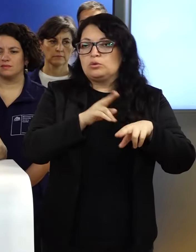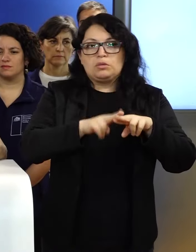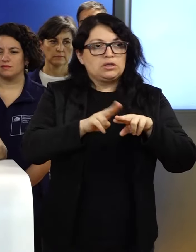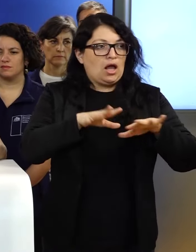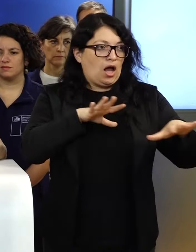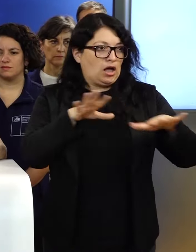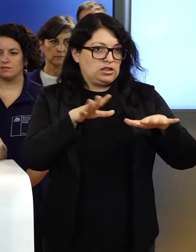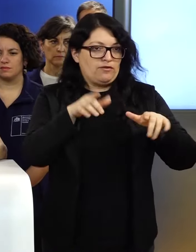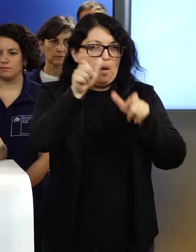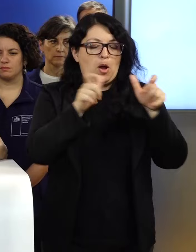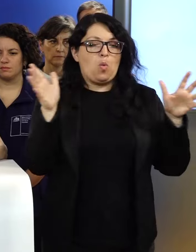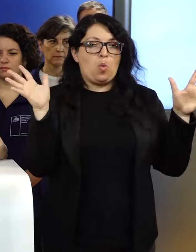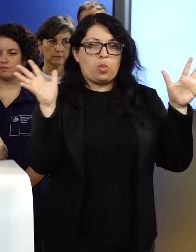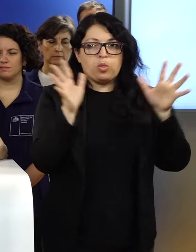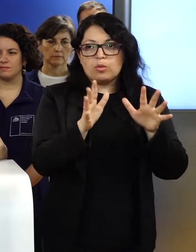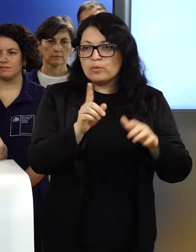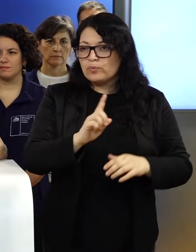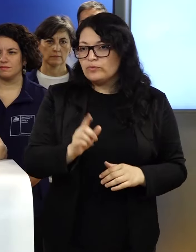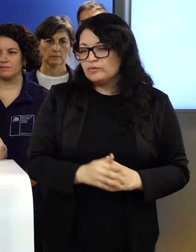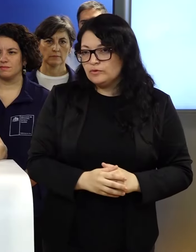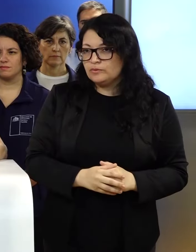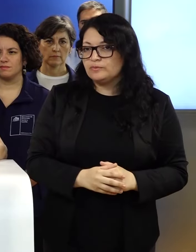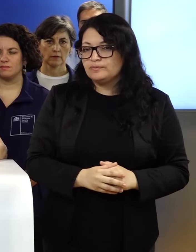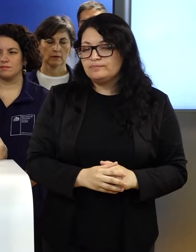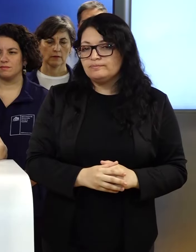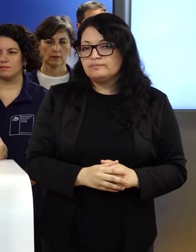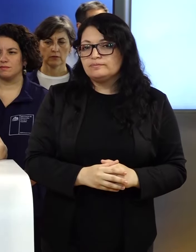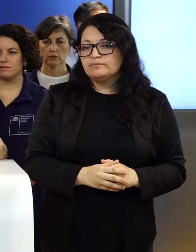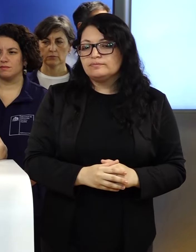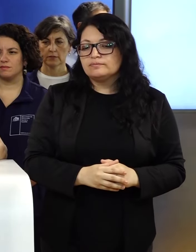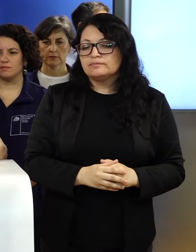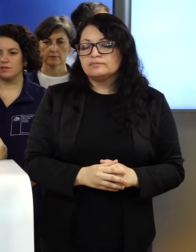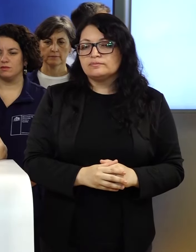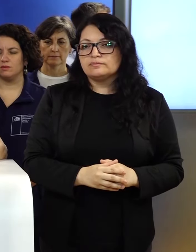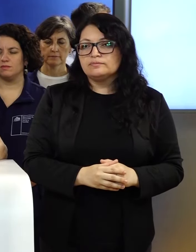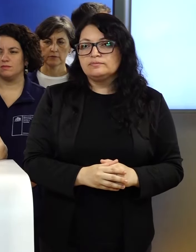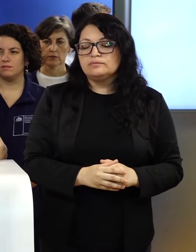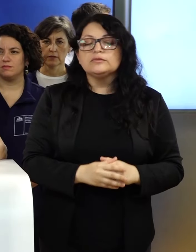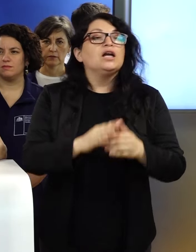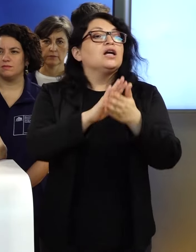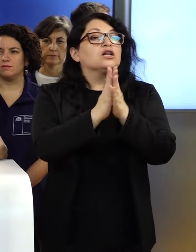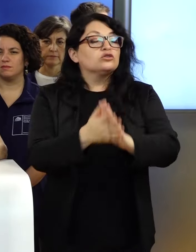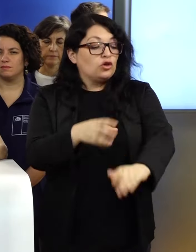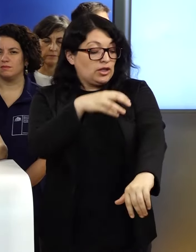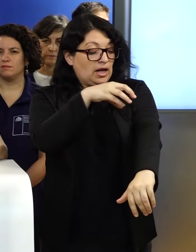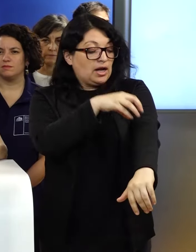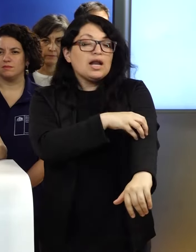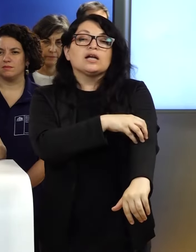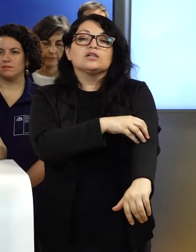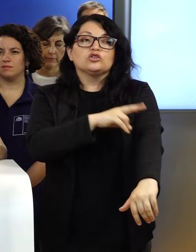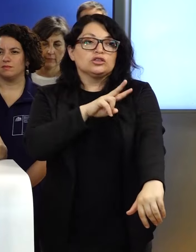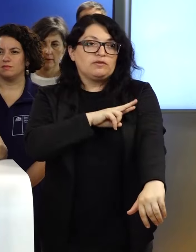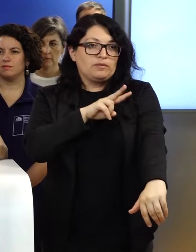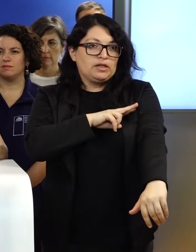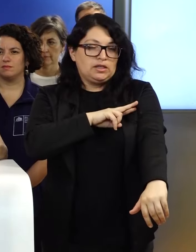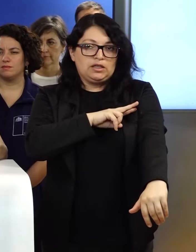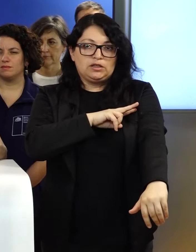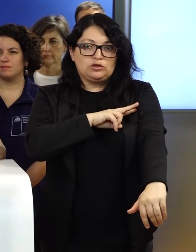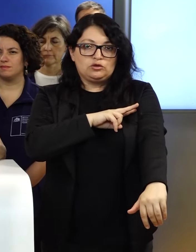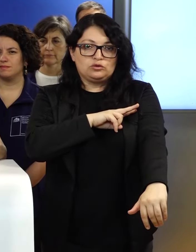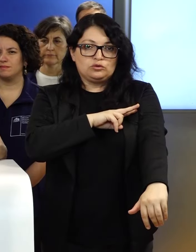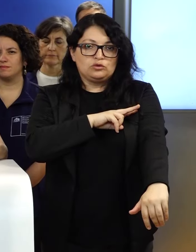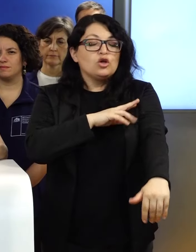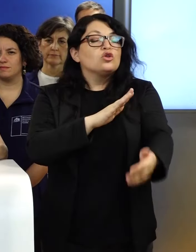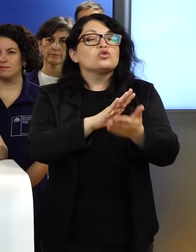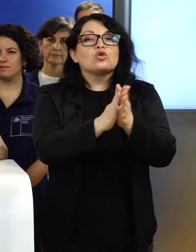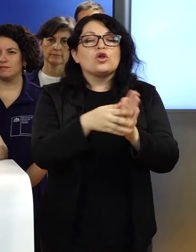la región completa de Valparaíso. Todas sus